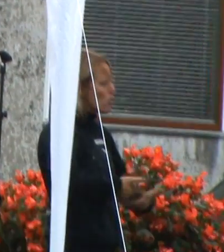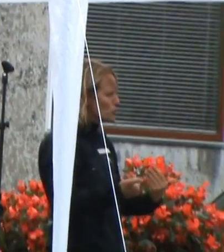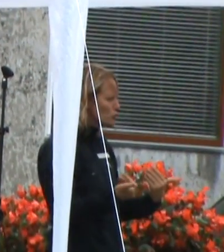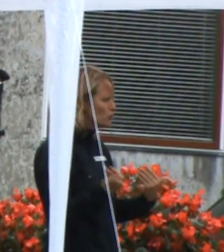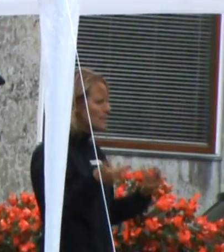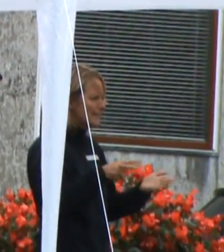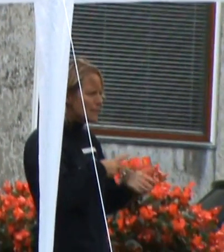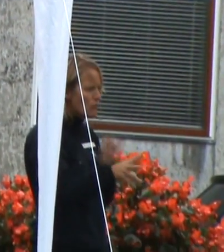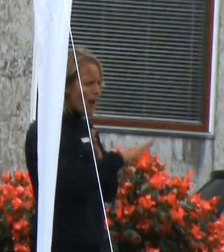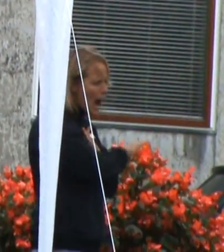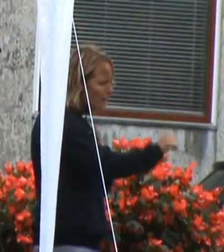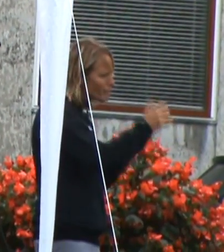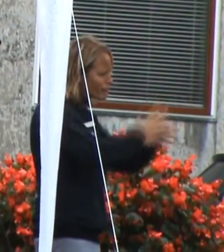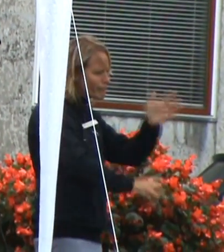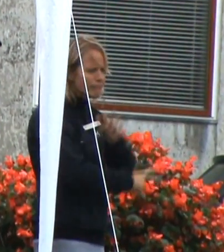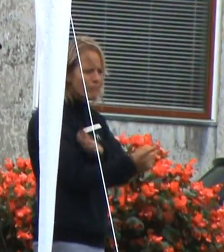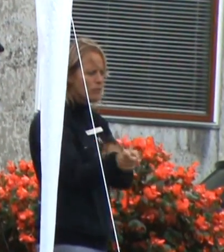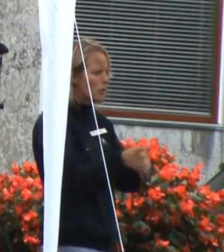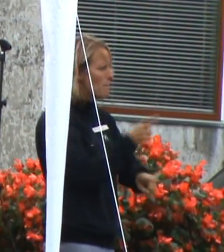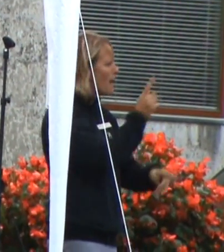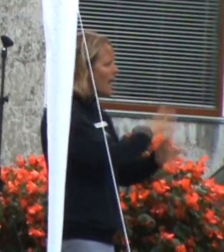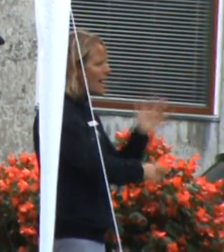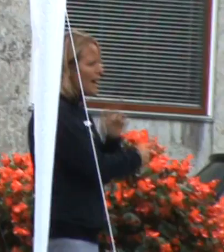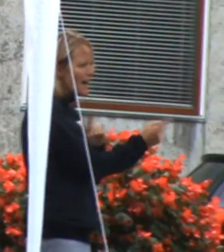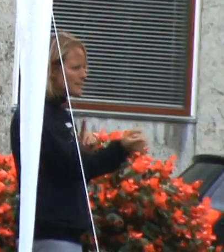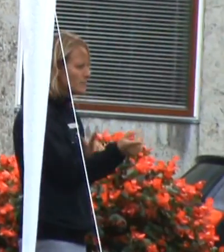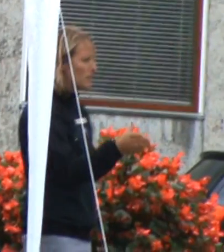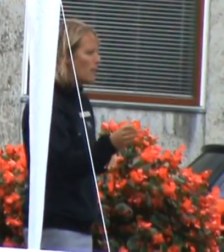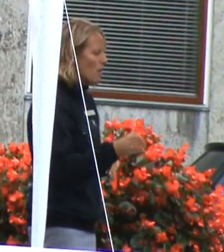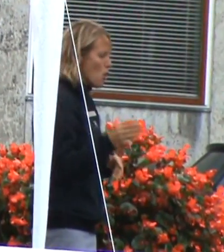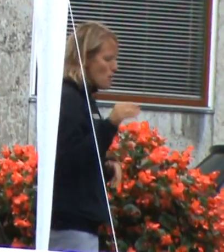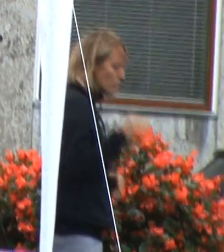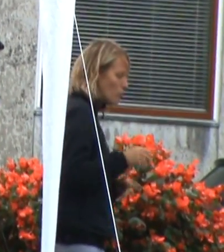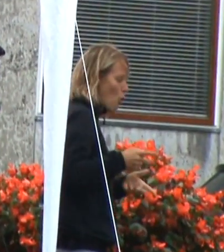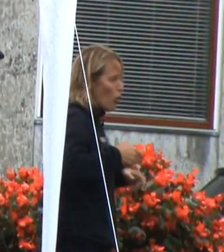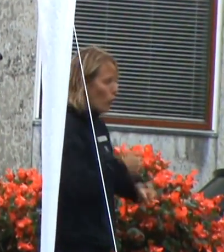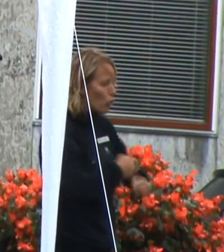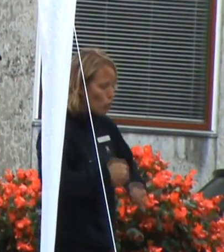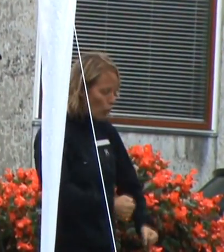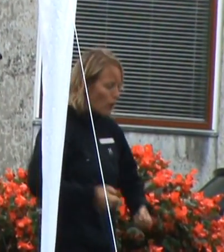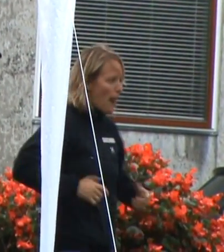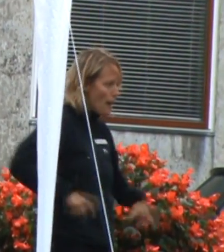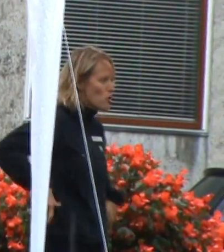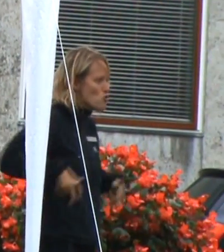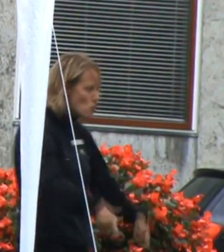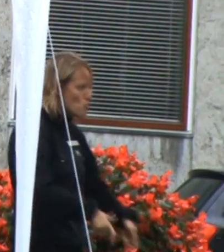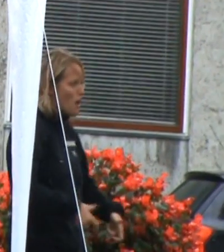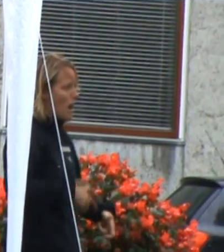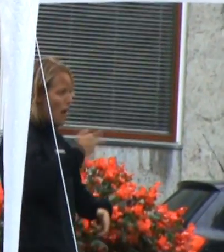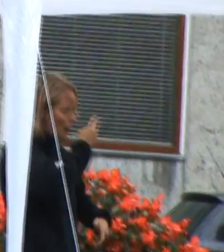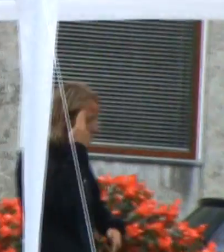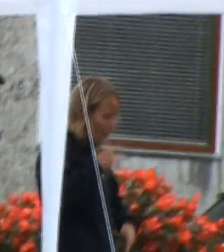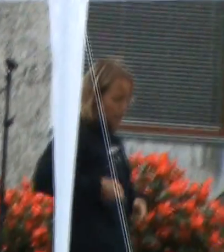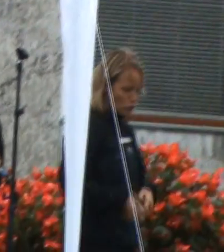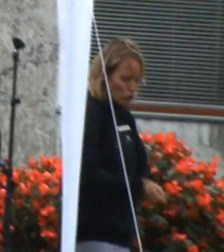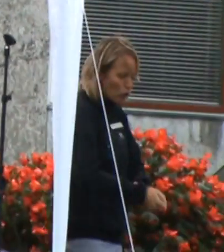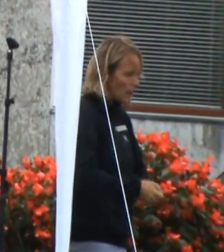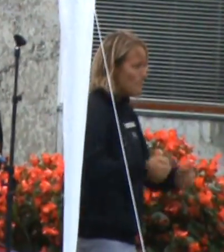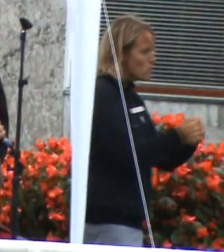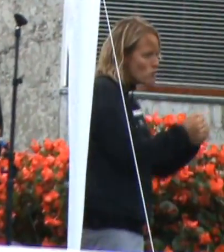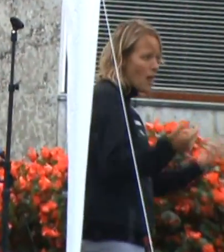det andet, som alle andre på og med hjul, eller krykker, eller blindeslok, eller hunde, eller hvad har vi, også er.